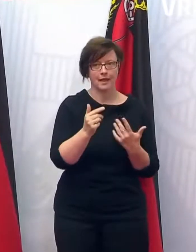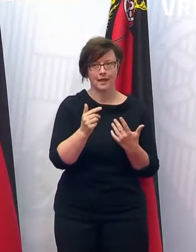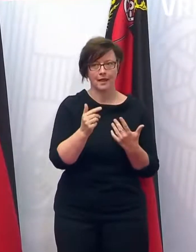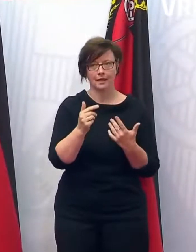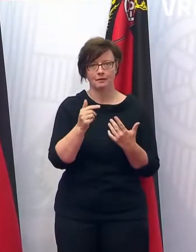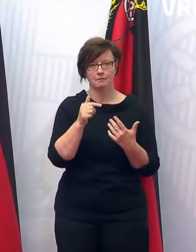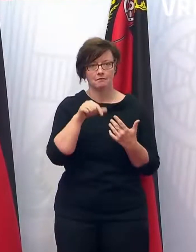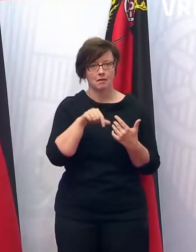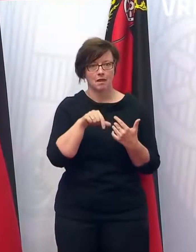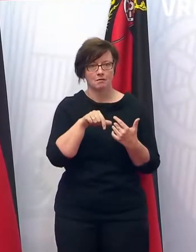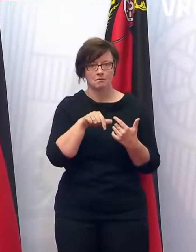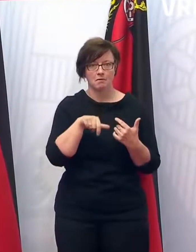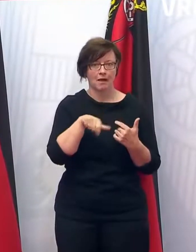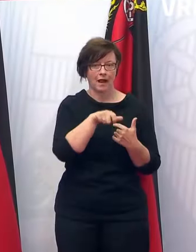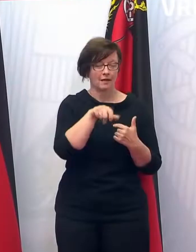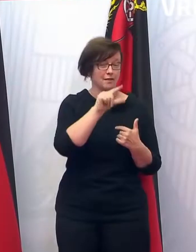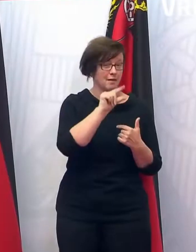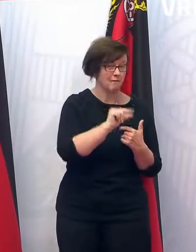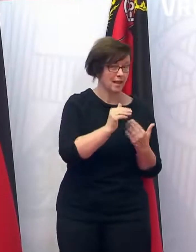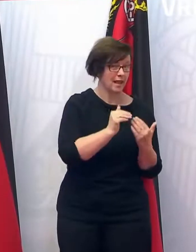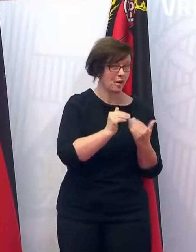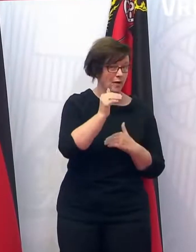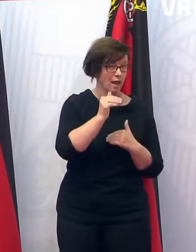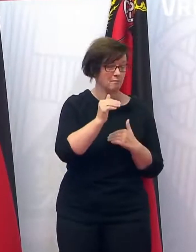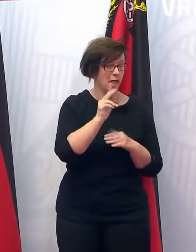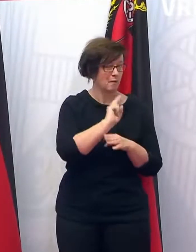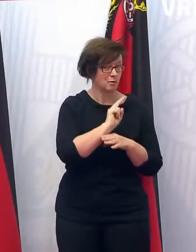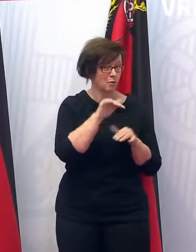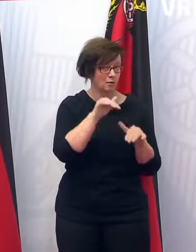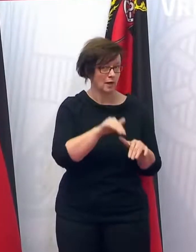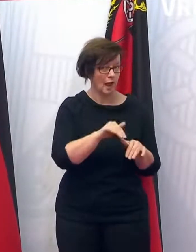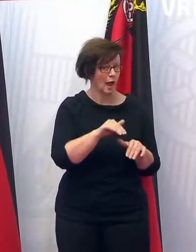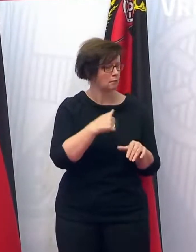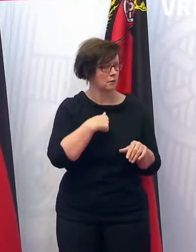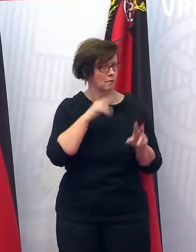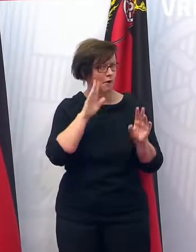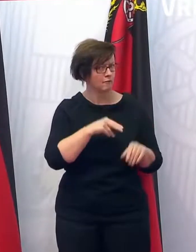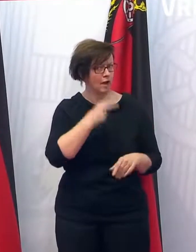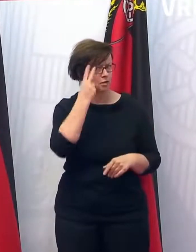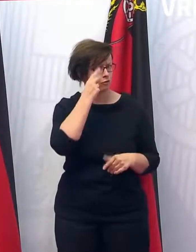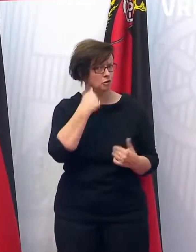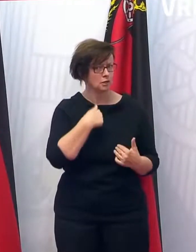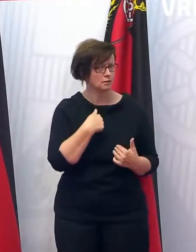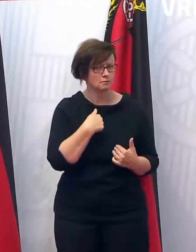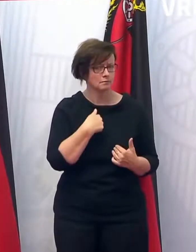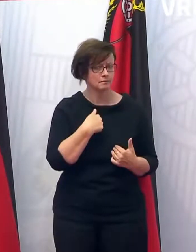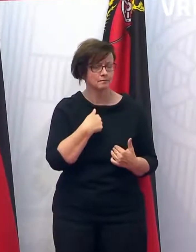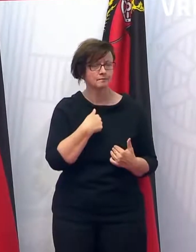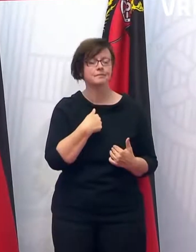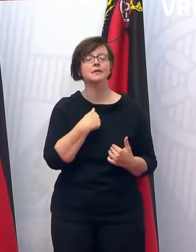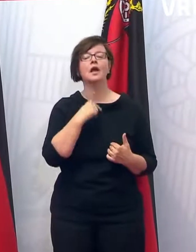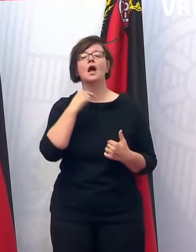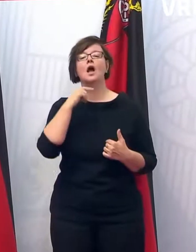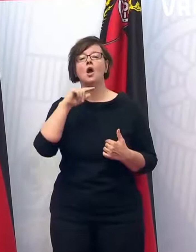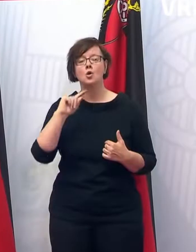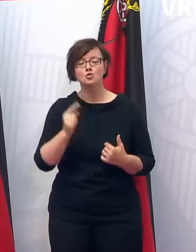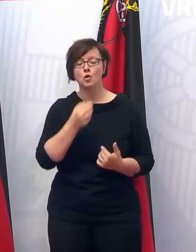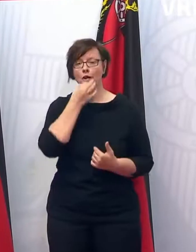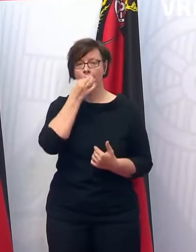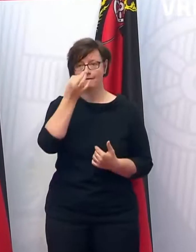weniger Betrug als anderswo gibt. Oder habe ich es wieder falsch verstanden? Und noch eine Frage zu den